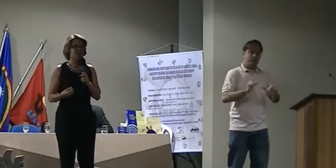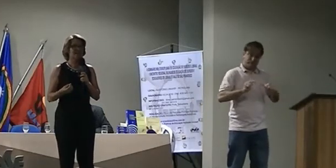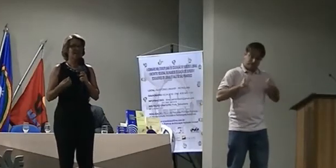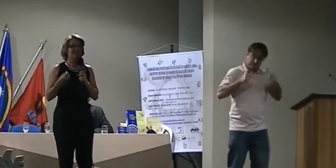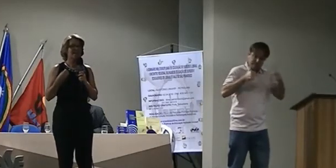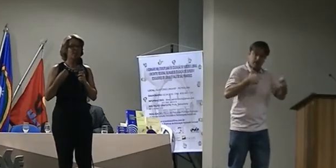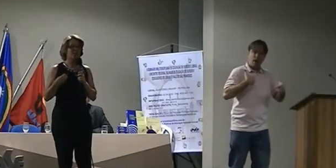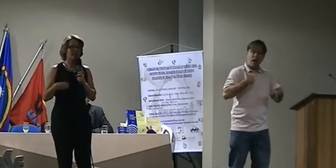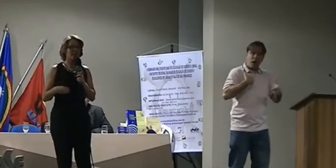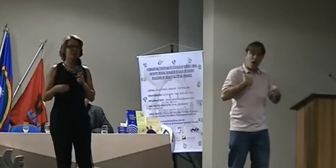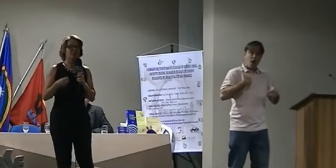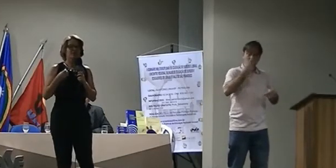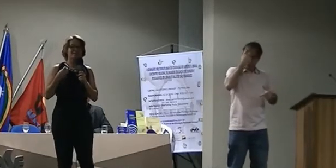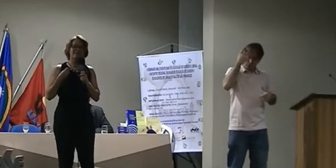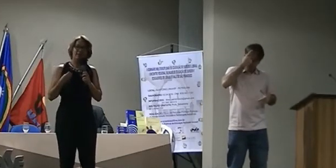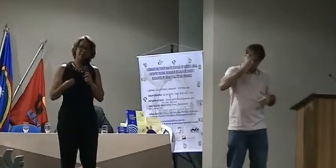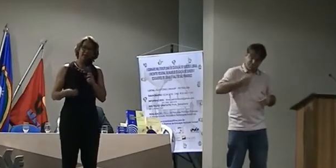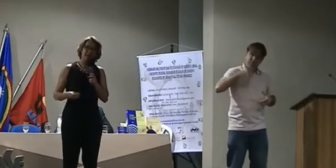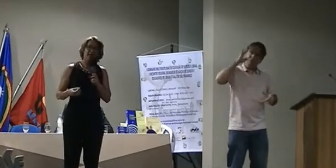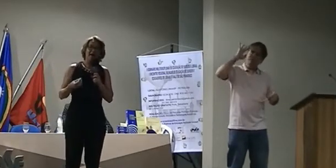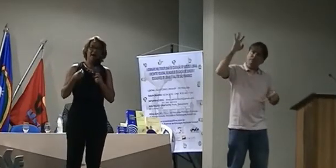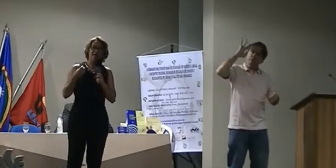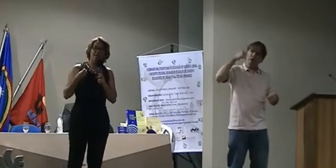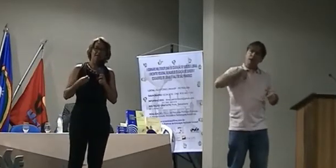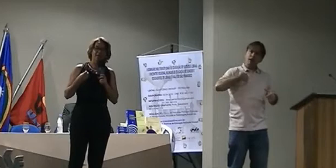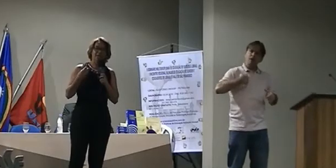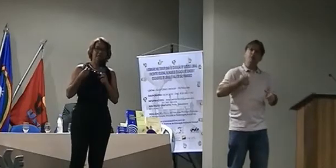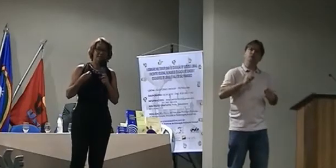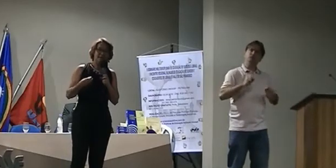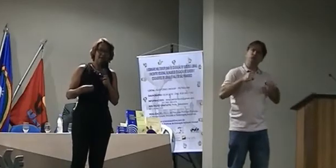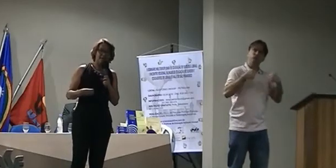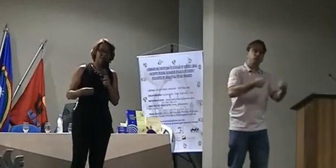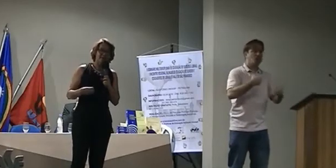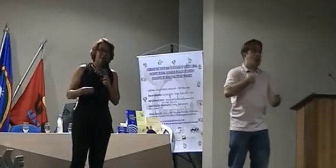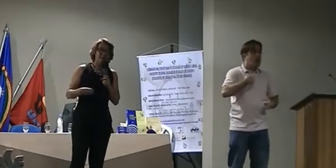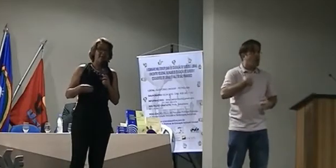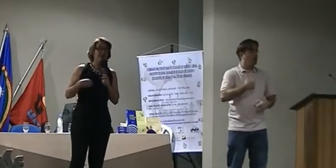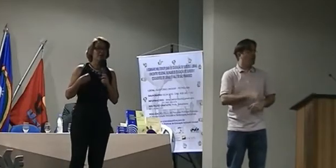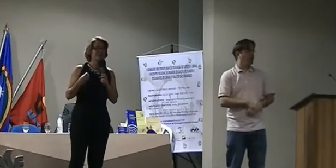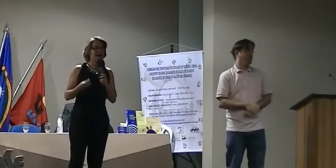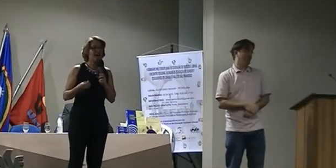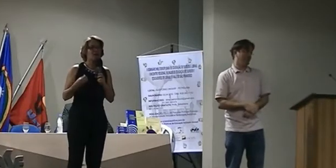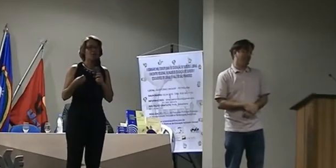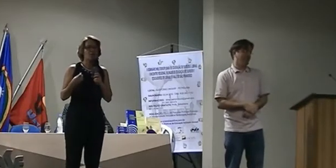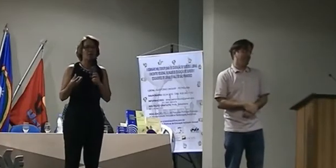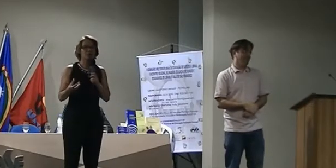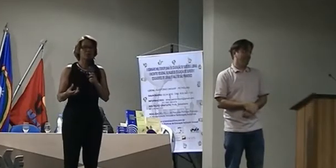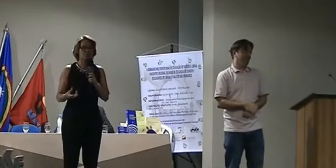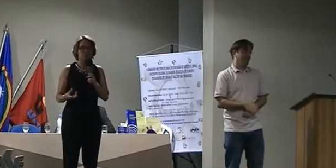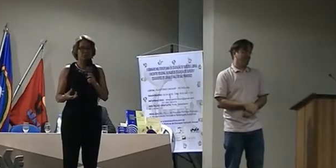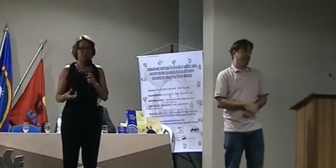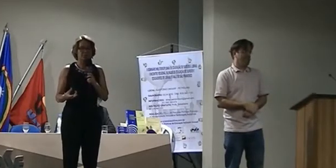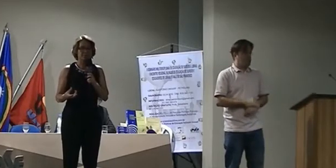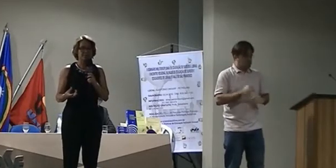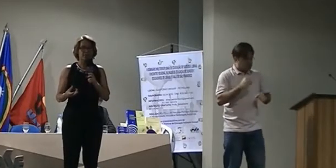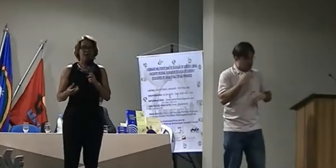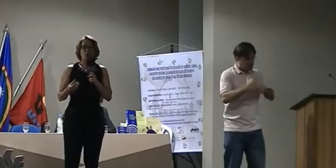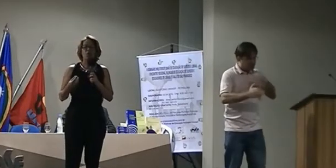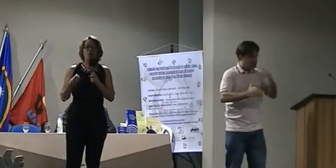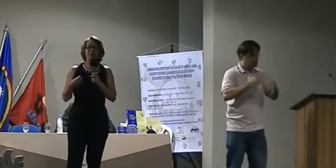que eu tenho que saber a língua de sinais para eu lidar com o aluno surdo. Como é